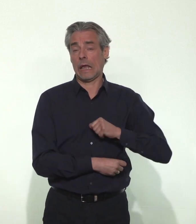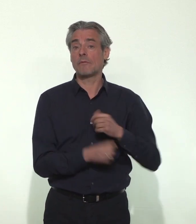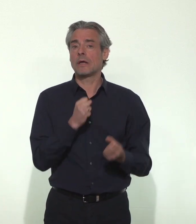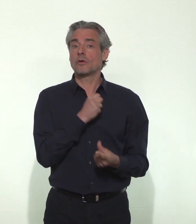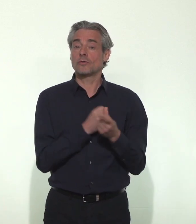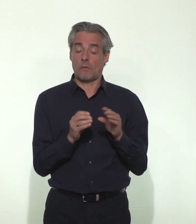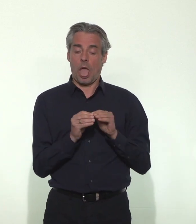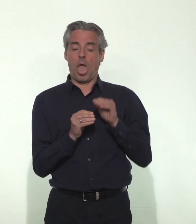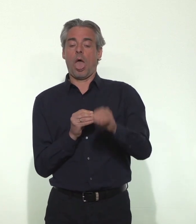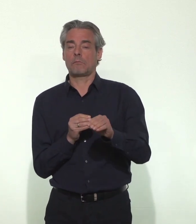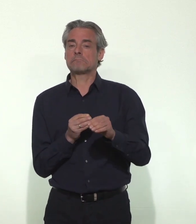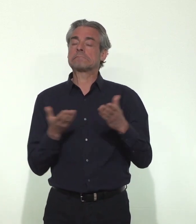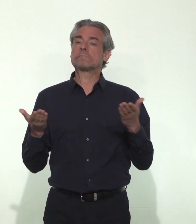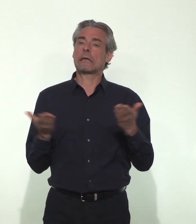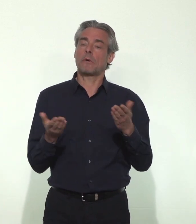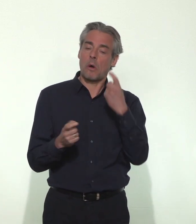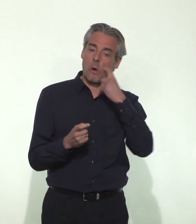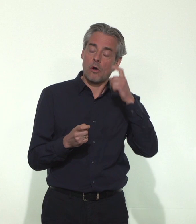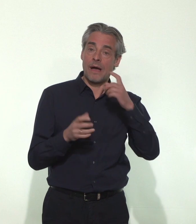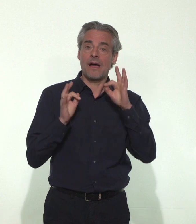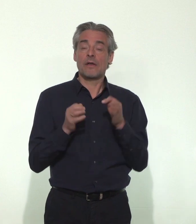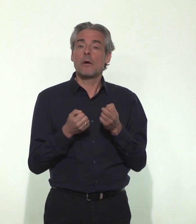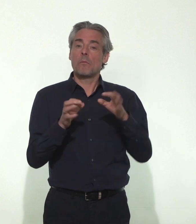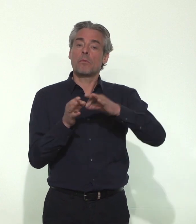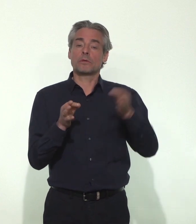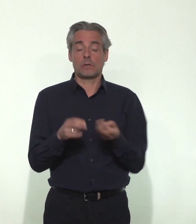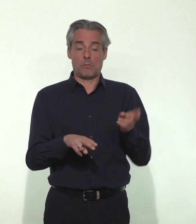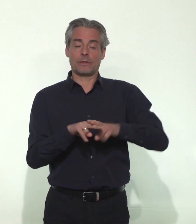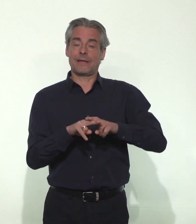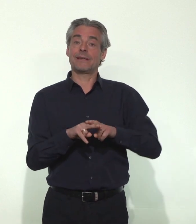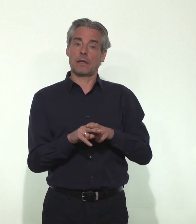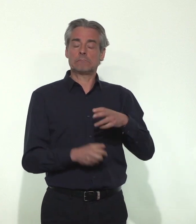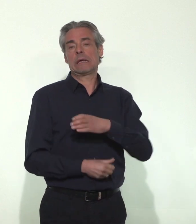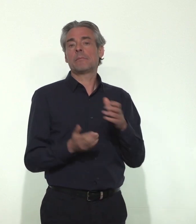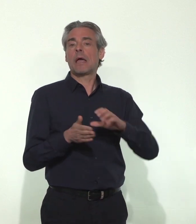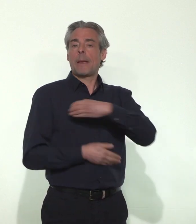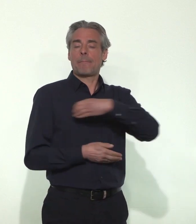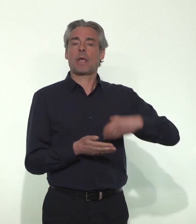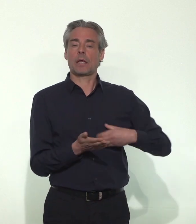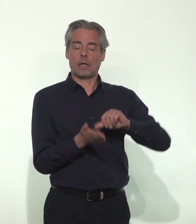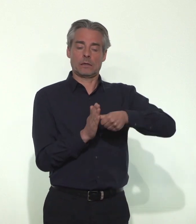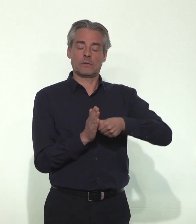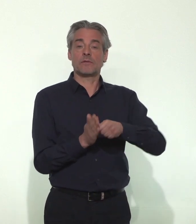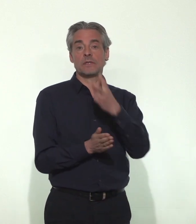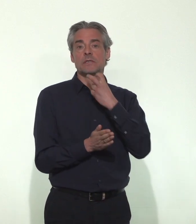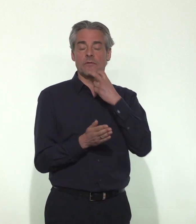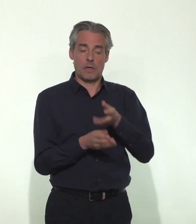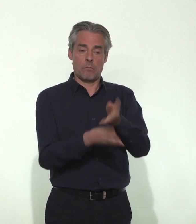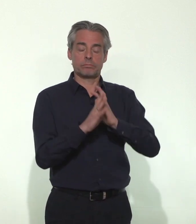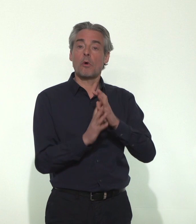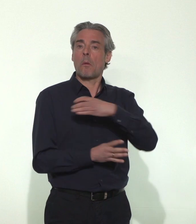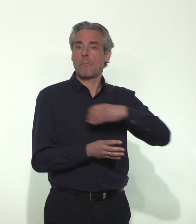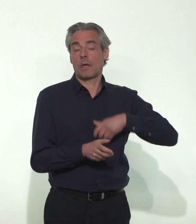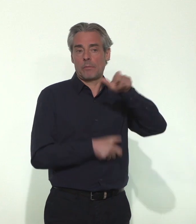souvent retardées de l'épidémie s'observent en termes de mortalité enregistrées par l'état civil et vous savez que c'est à l'état civil en